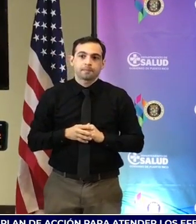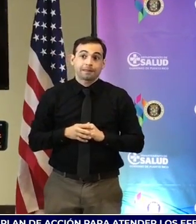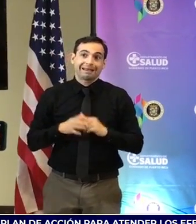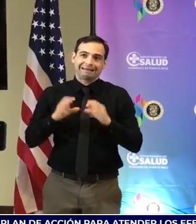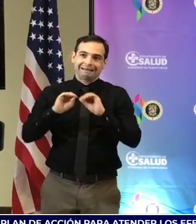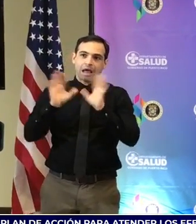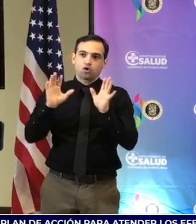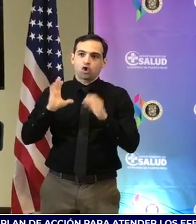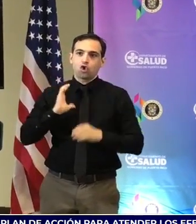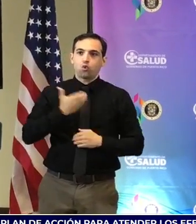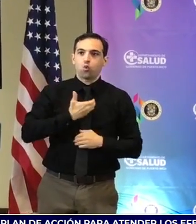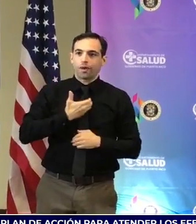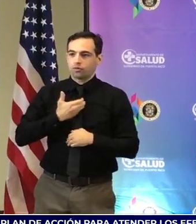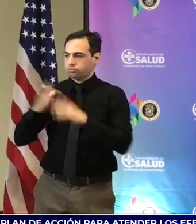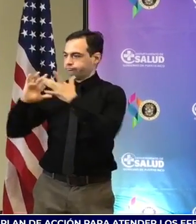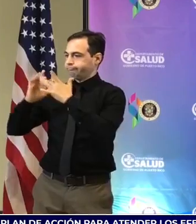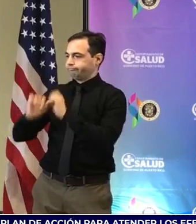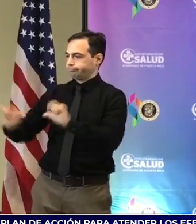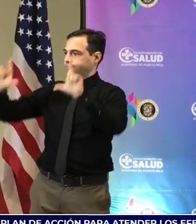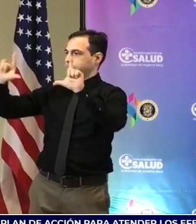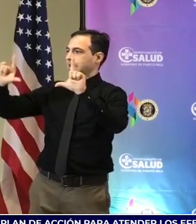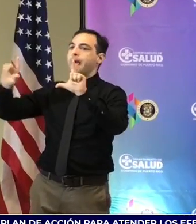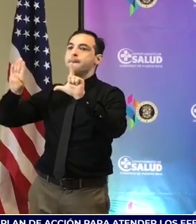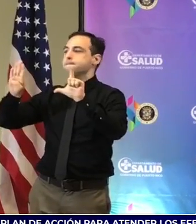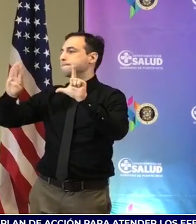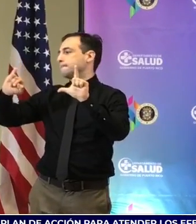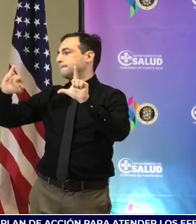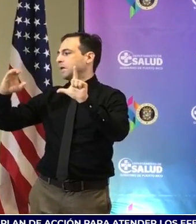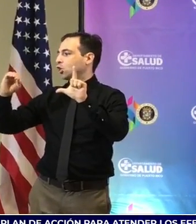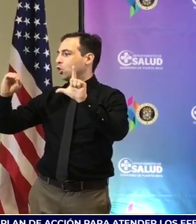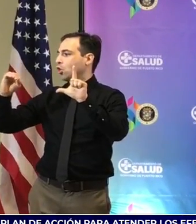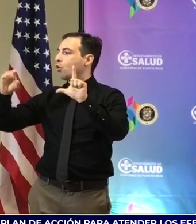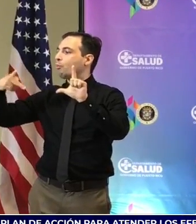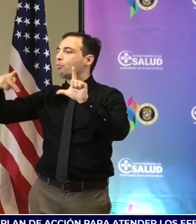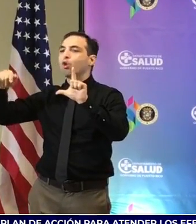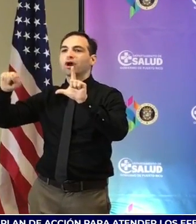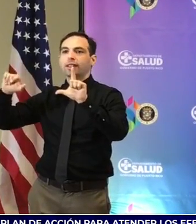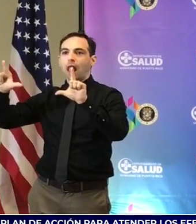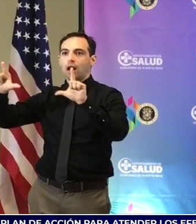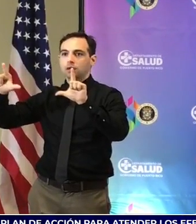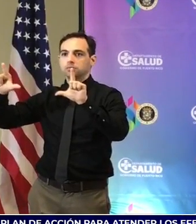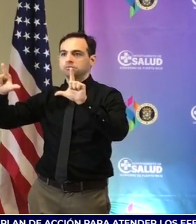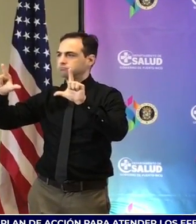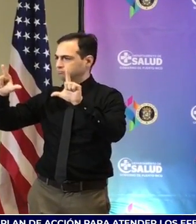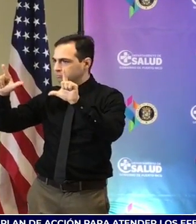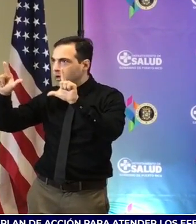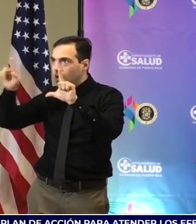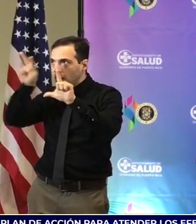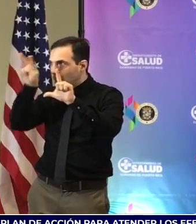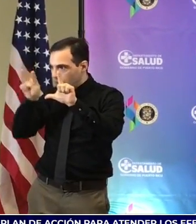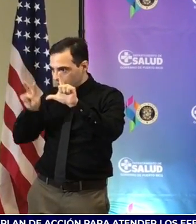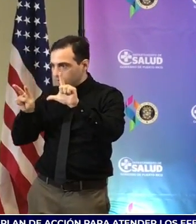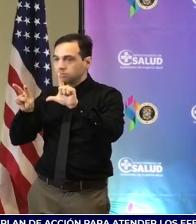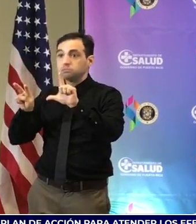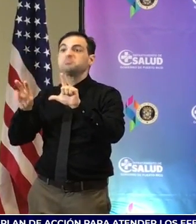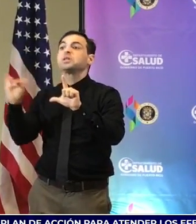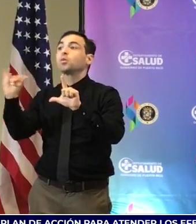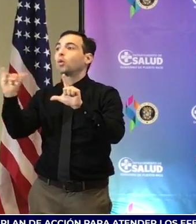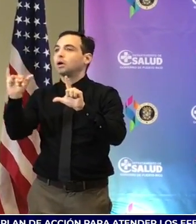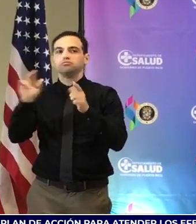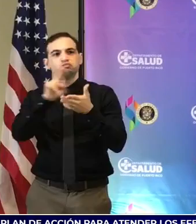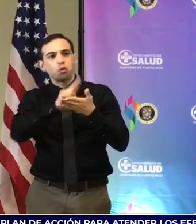bioportal obtenemos todo ese tipo de información, también pues obviamente reportarla a las instituciones académicas y